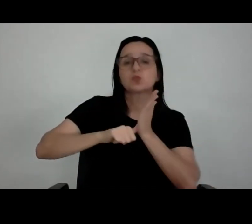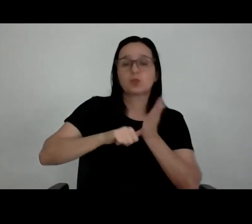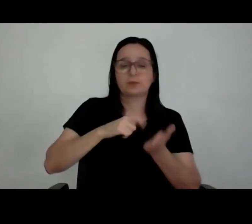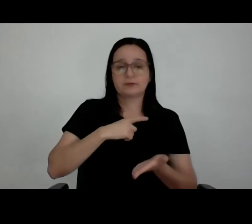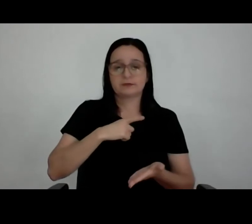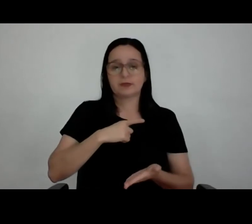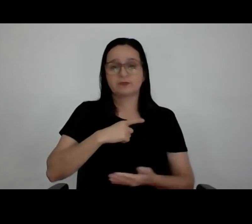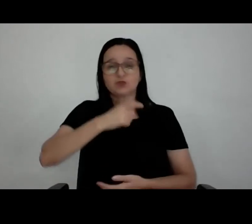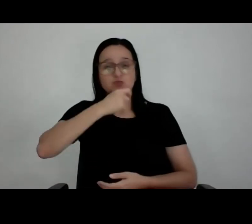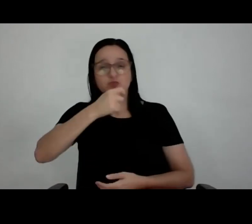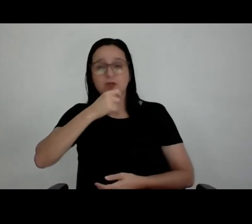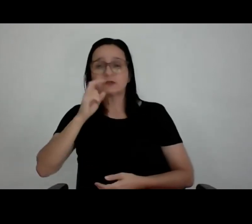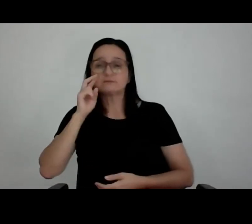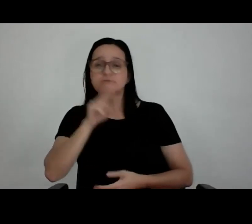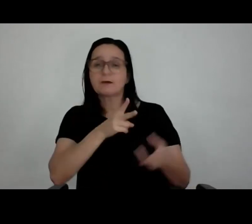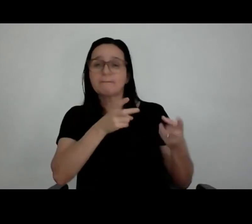jornalistas, então isso aconteceu.